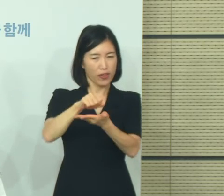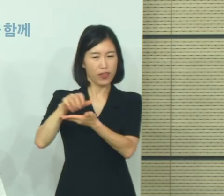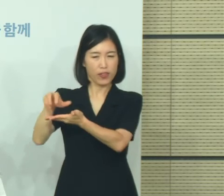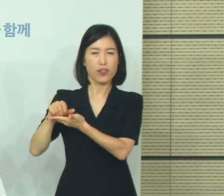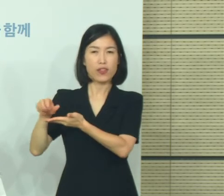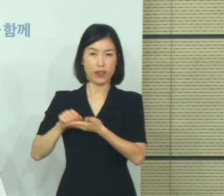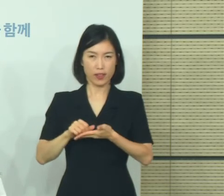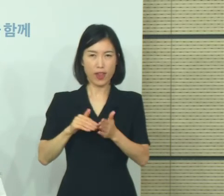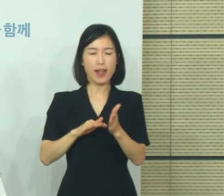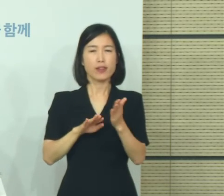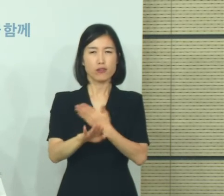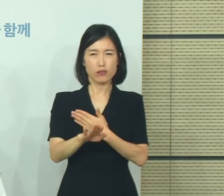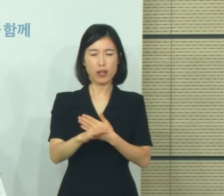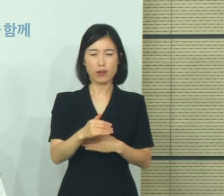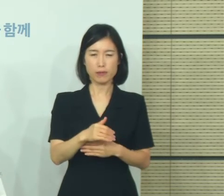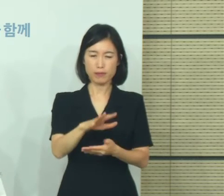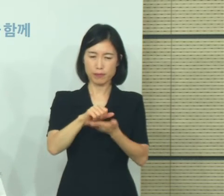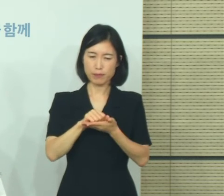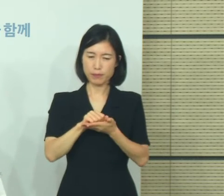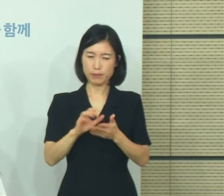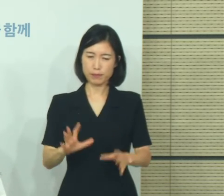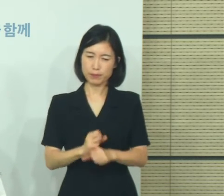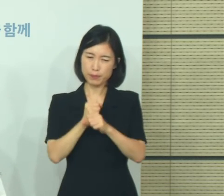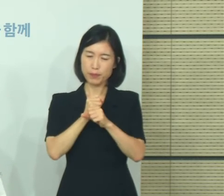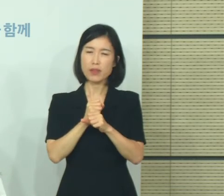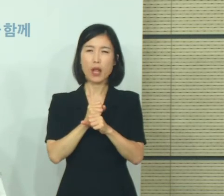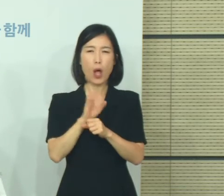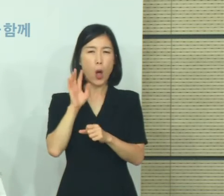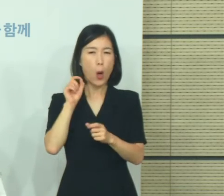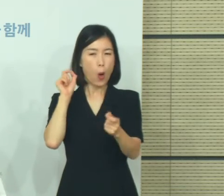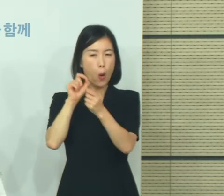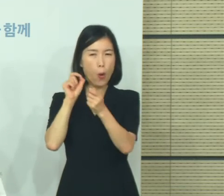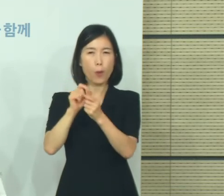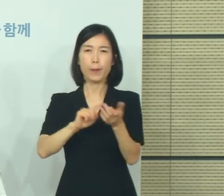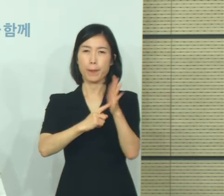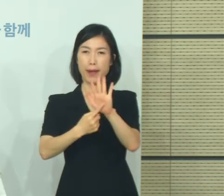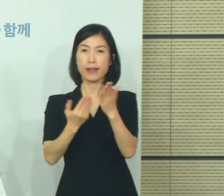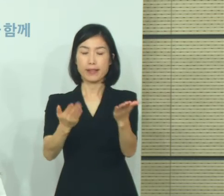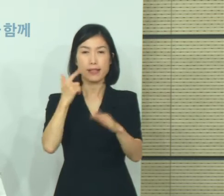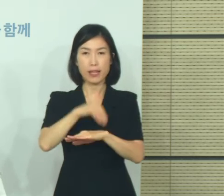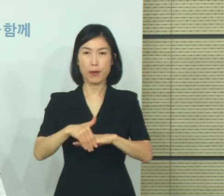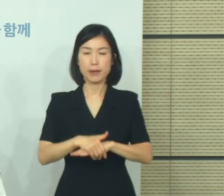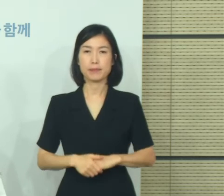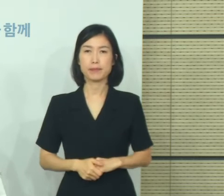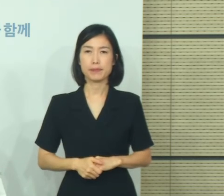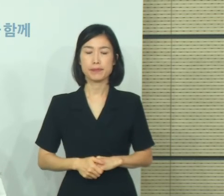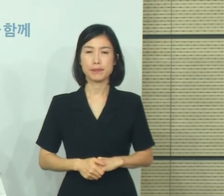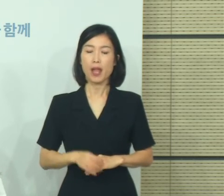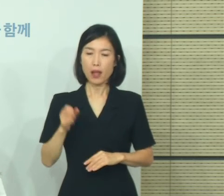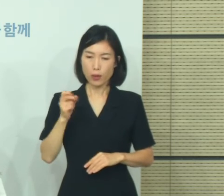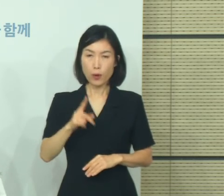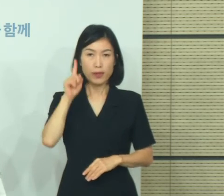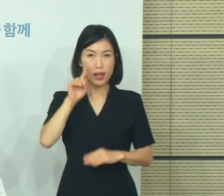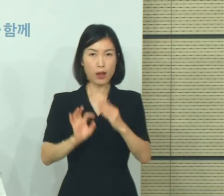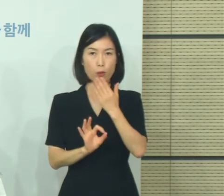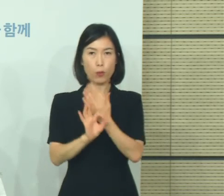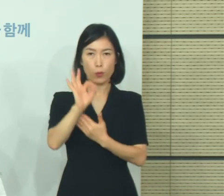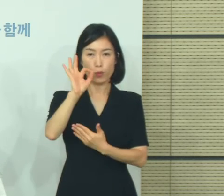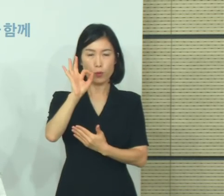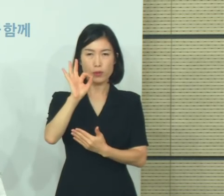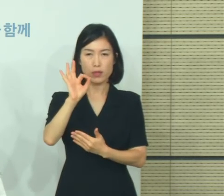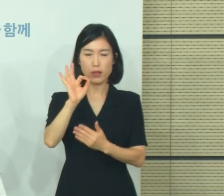아마 조만간에 결정이 될 것이라고 그렇게 판단을 하고 있습니다. 내일 브리핑과 관련되어서는